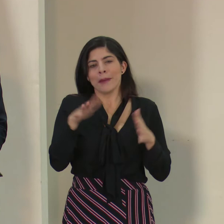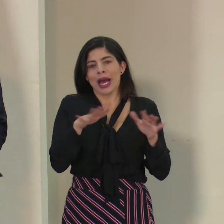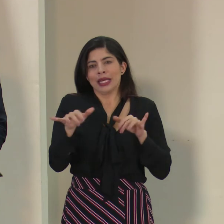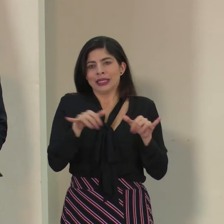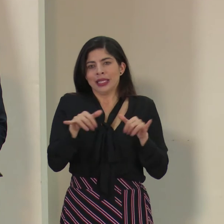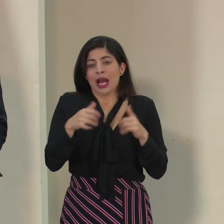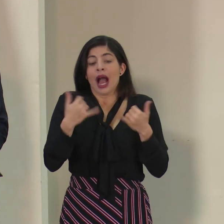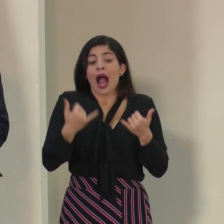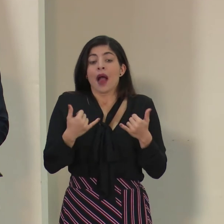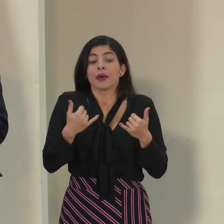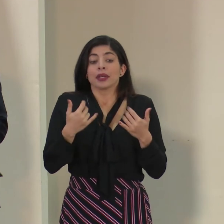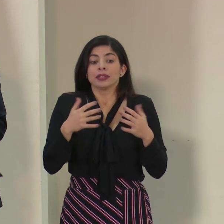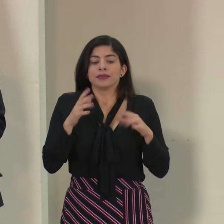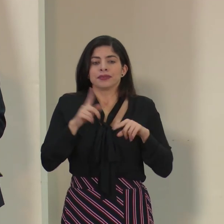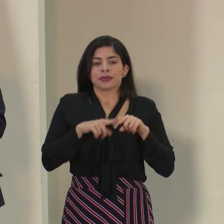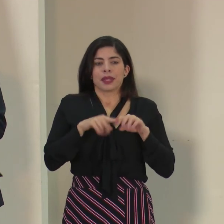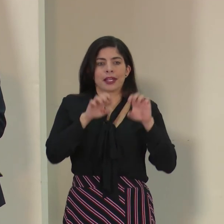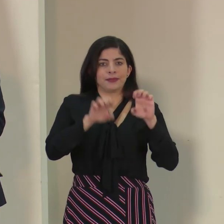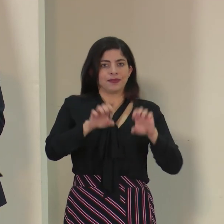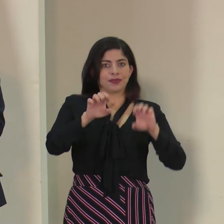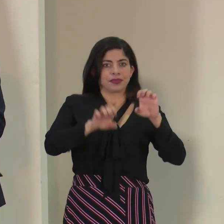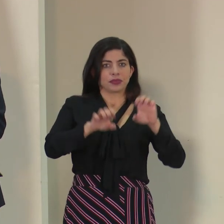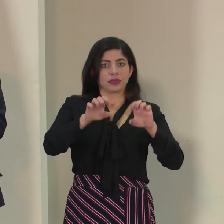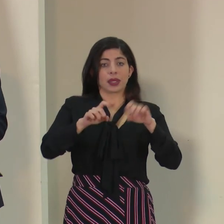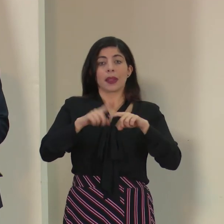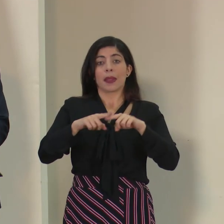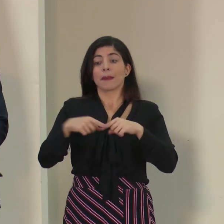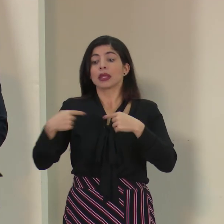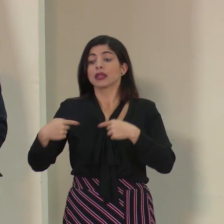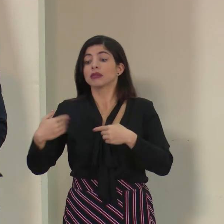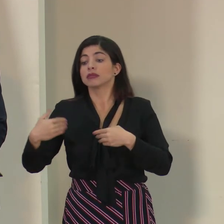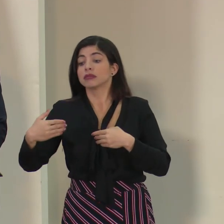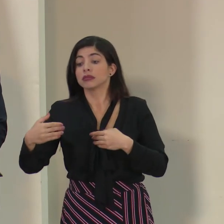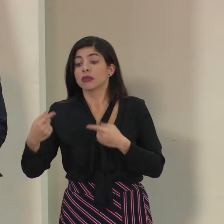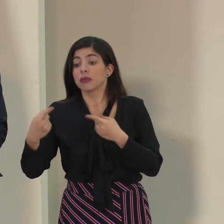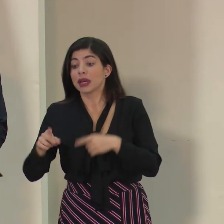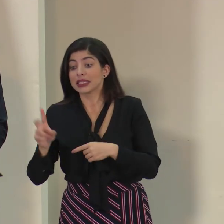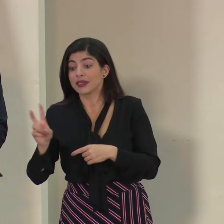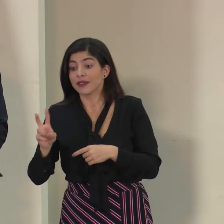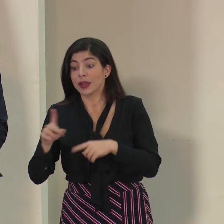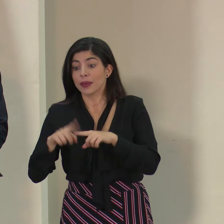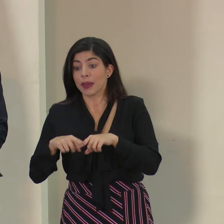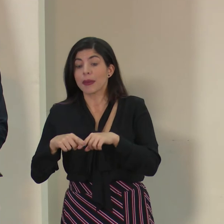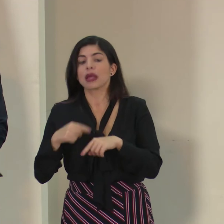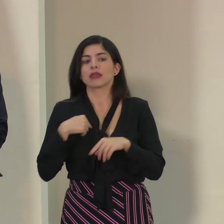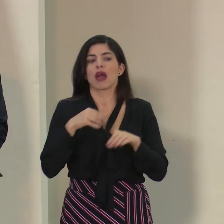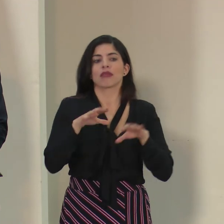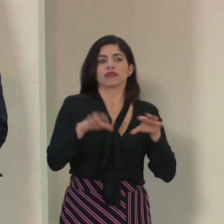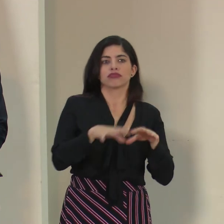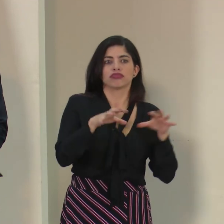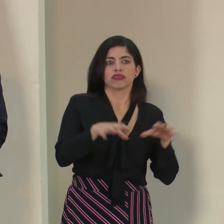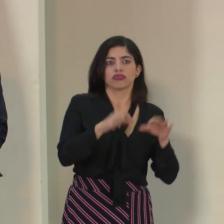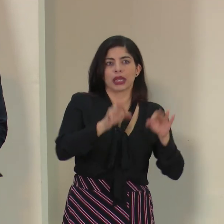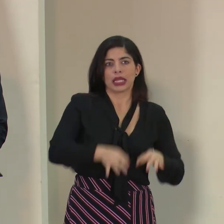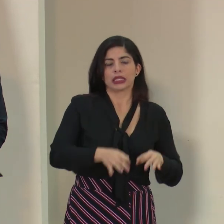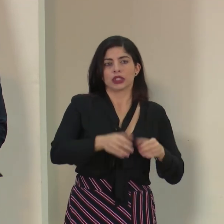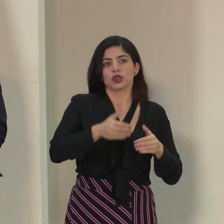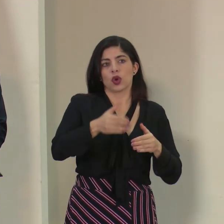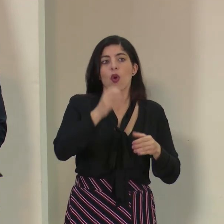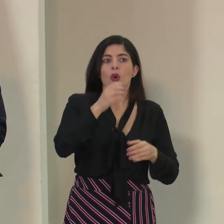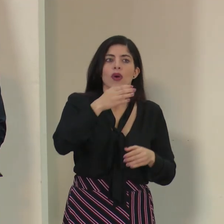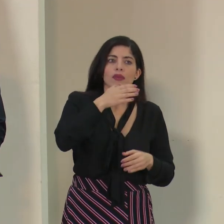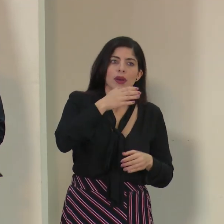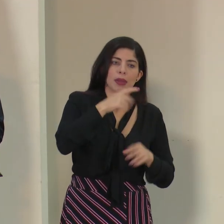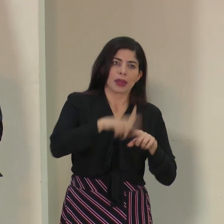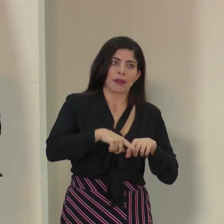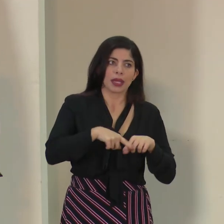lo manejamos justamente evaluándolo a la luz de lo que vayamos teniendo, el comportamiento del virus y eventualmente con eso vamos a ir tomando las decisiones y las recomendaciones